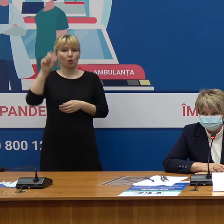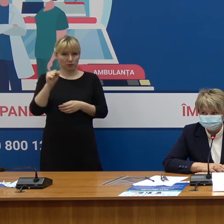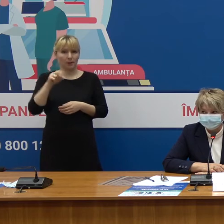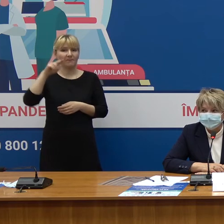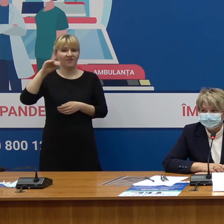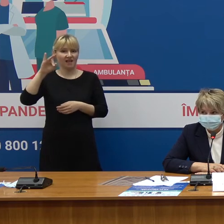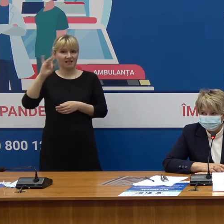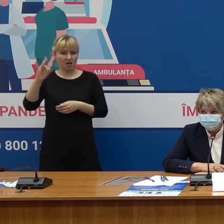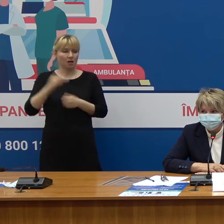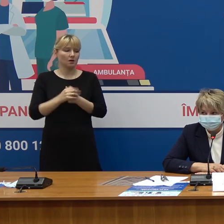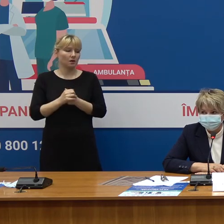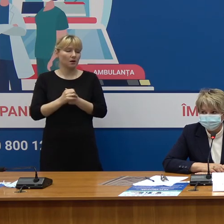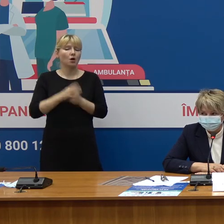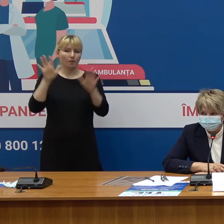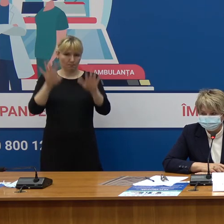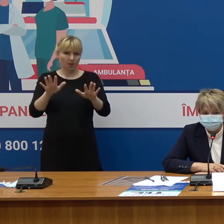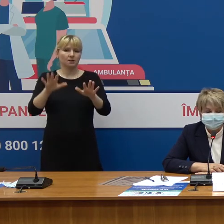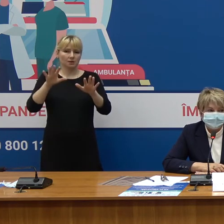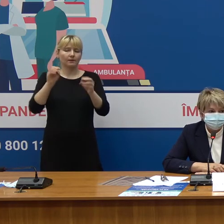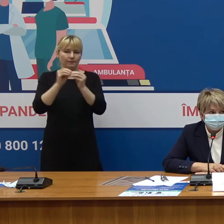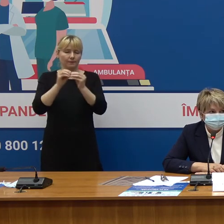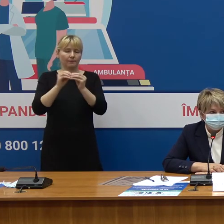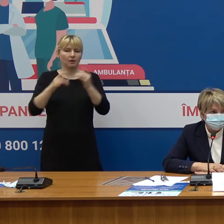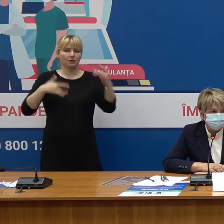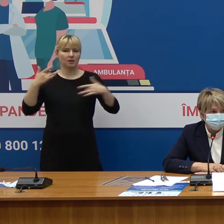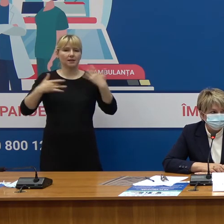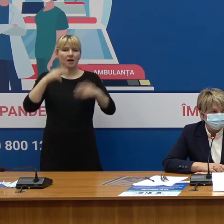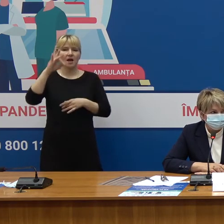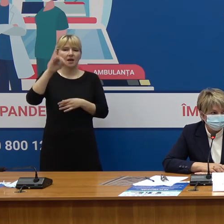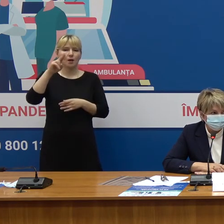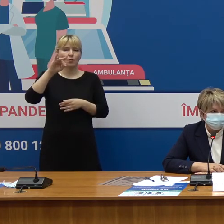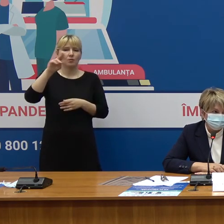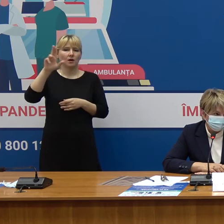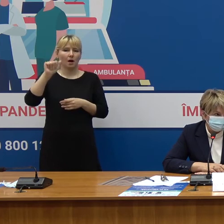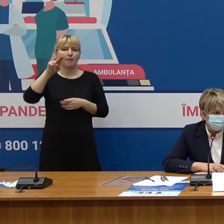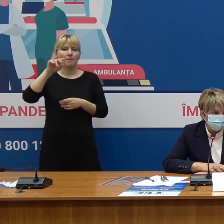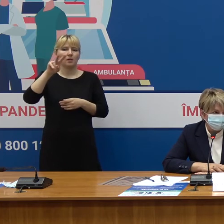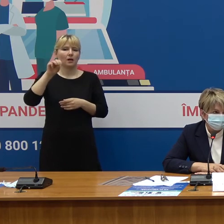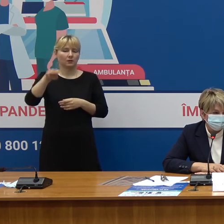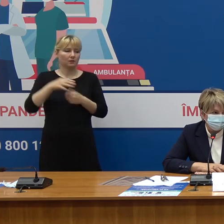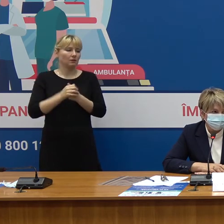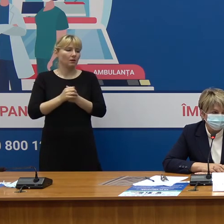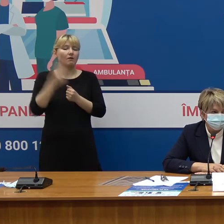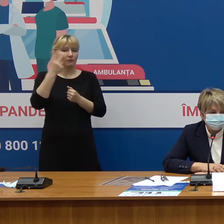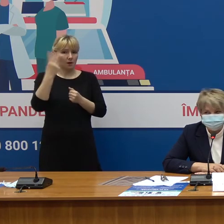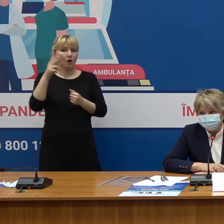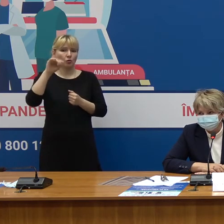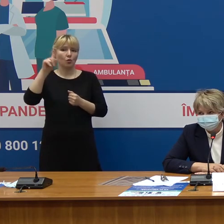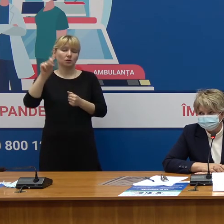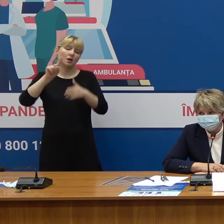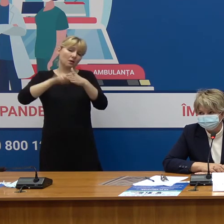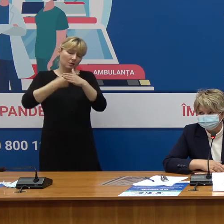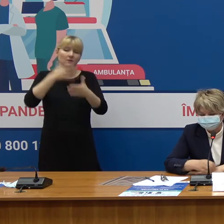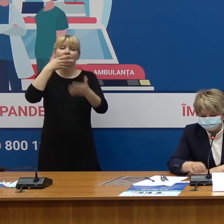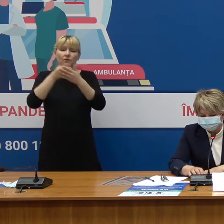Pfizer în cadrul Palatul Republicii Celelalte doze le pot primi în oficiul medicului